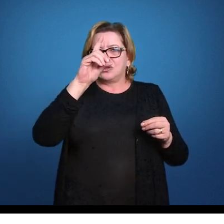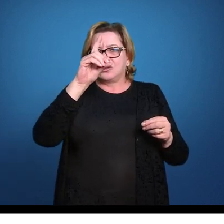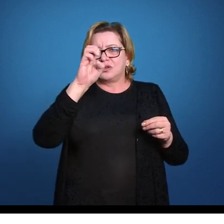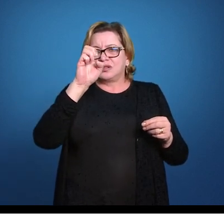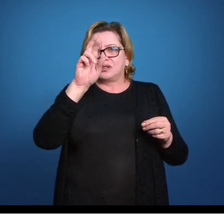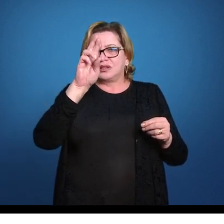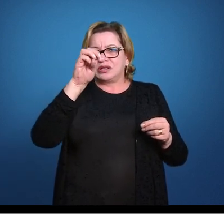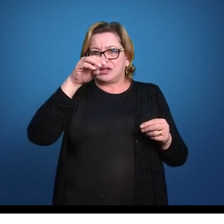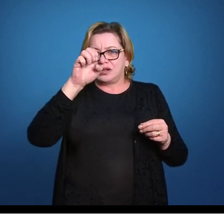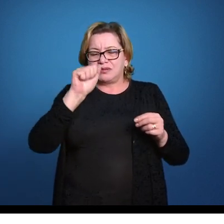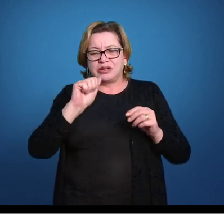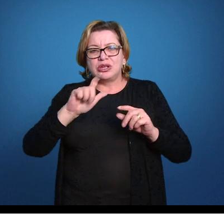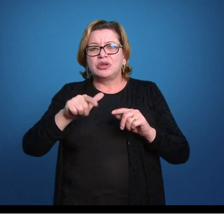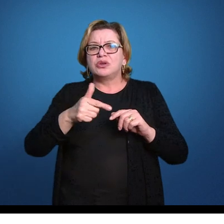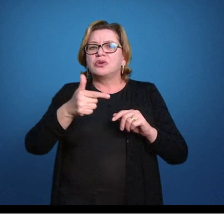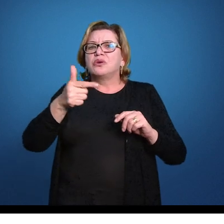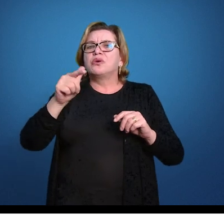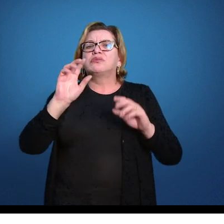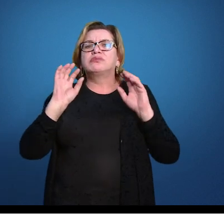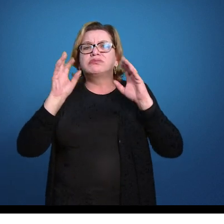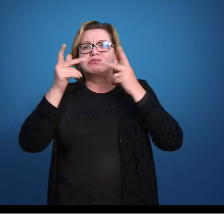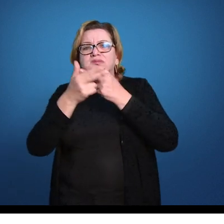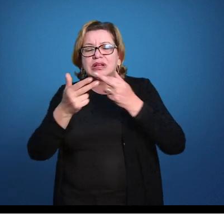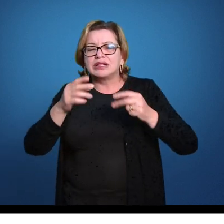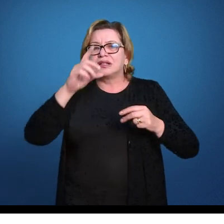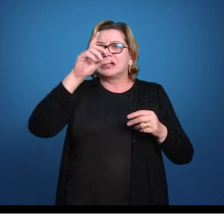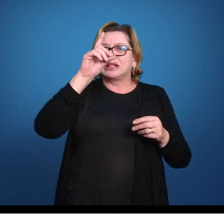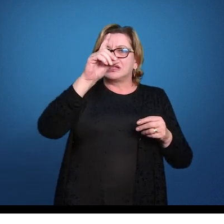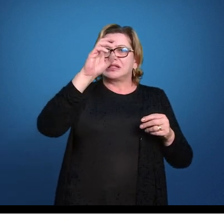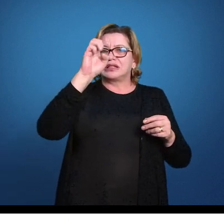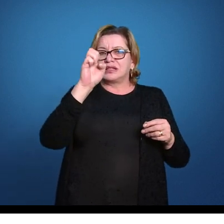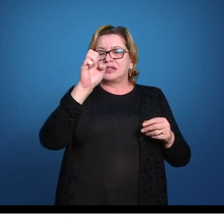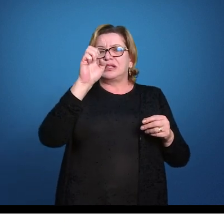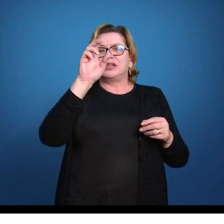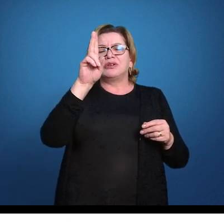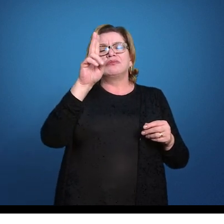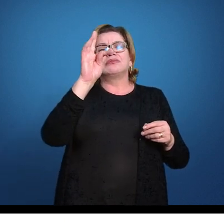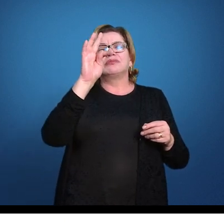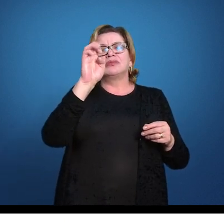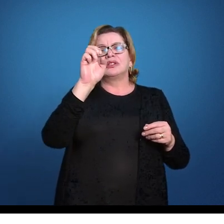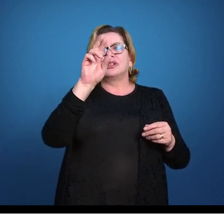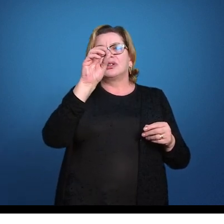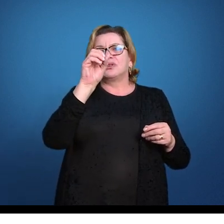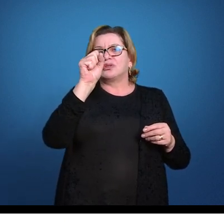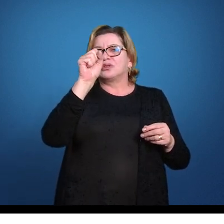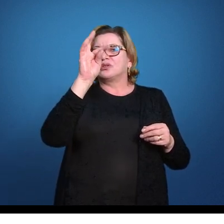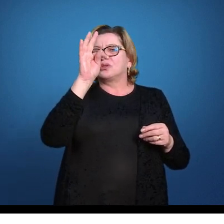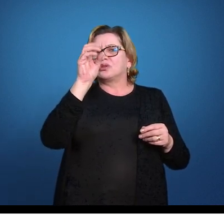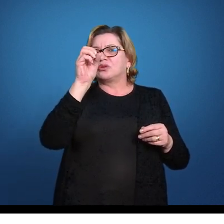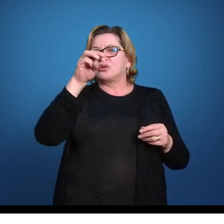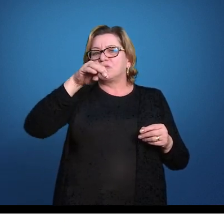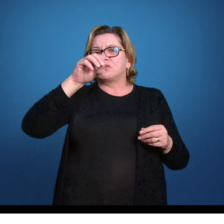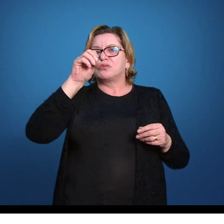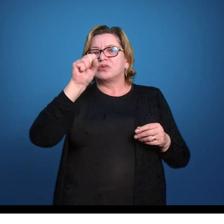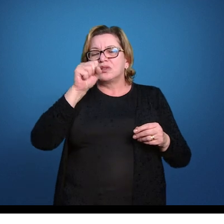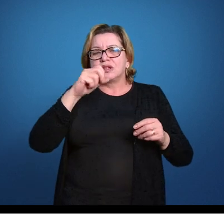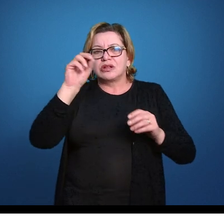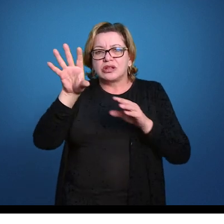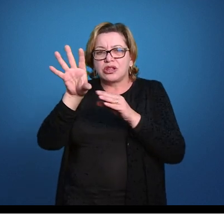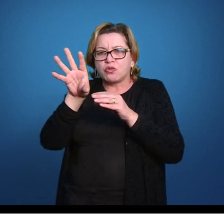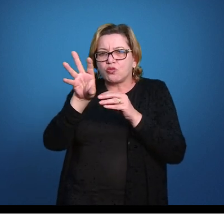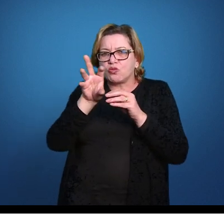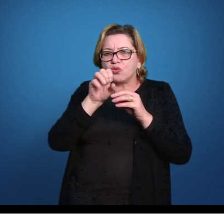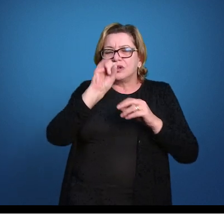nos animais deuterostômios, o que acontece é uma invaginação do intestino primitivo, ou da endoderme aqui,